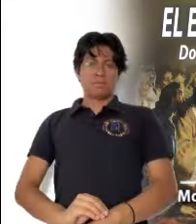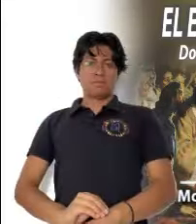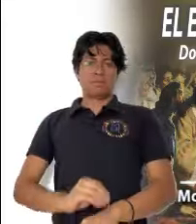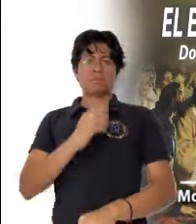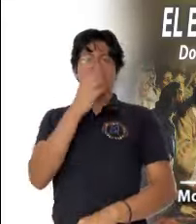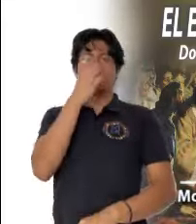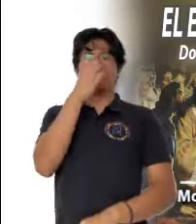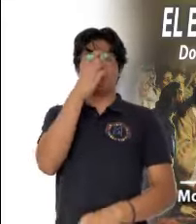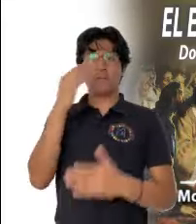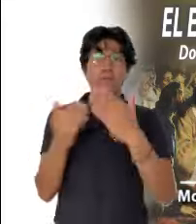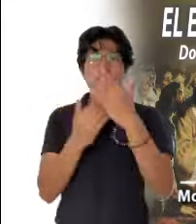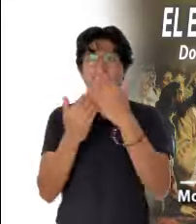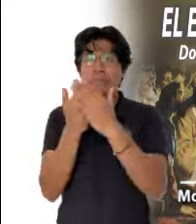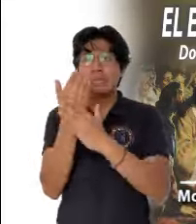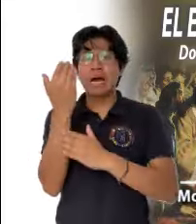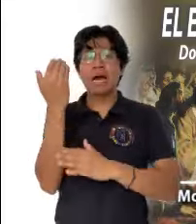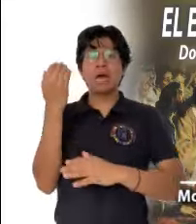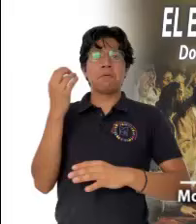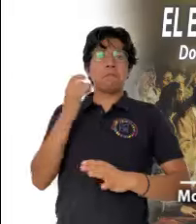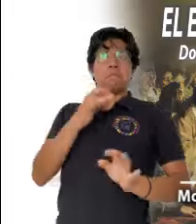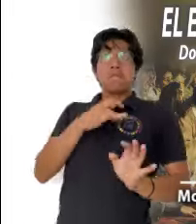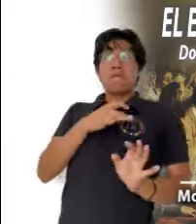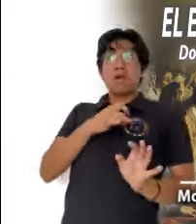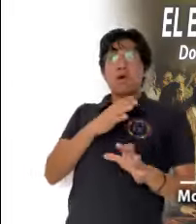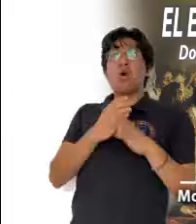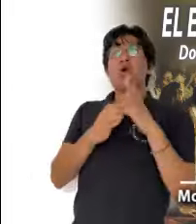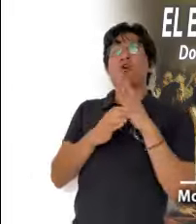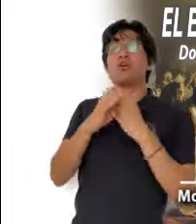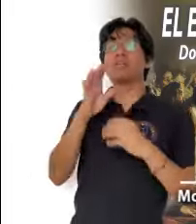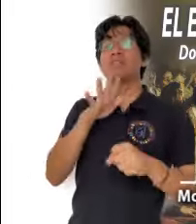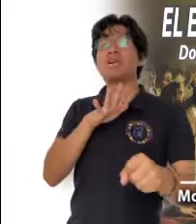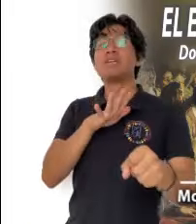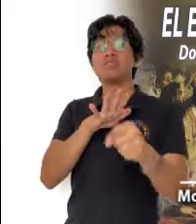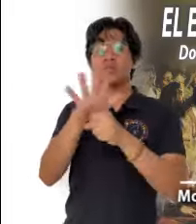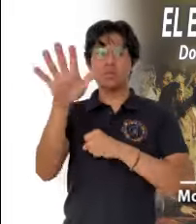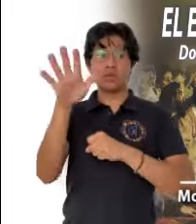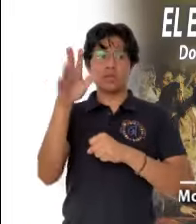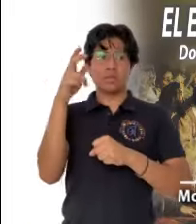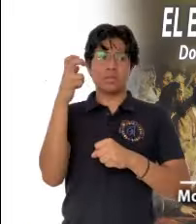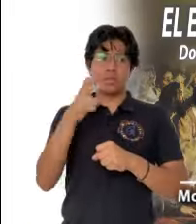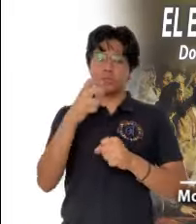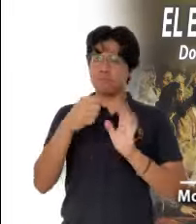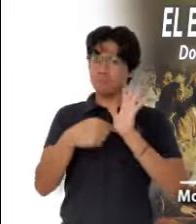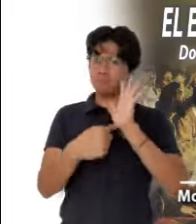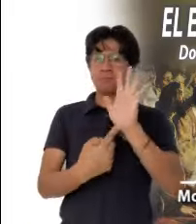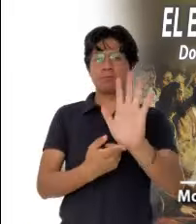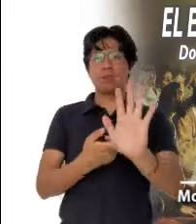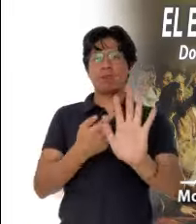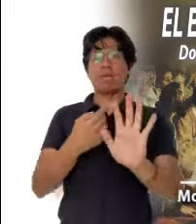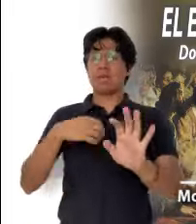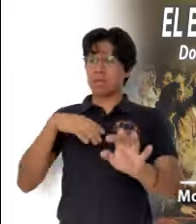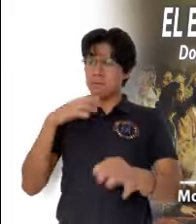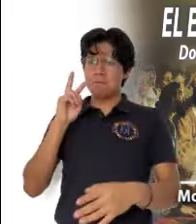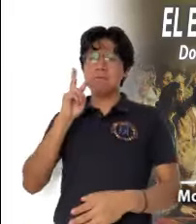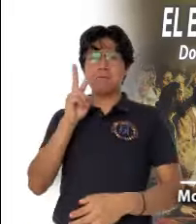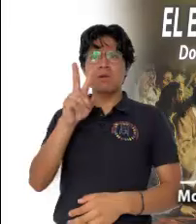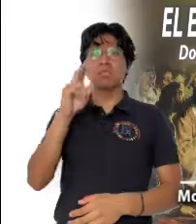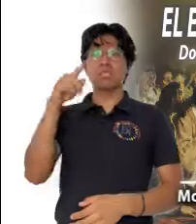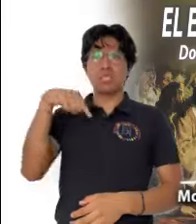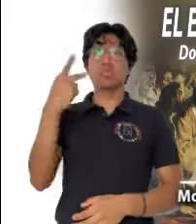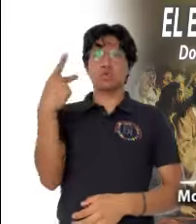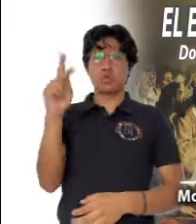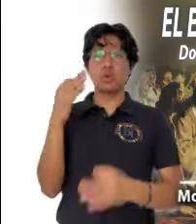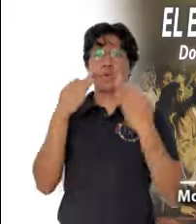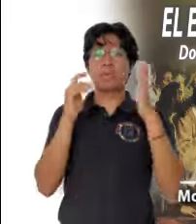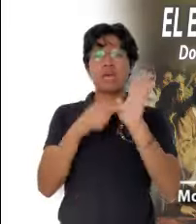Tendremos que desenmascarar los fantasmas que nos intimidan, y atrevernos a ser sus